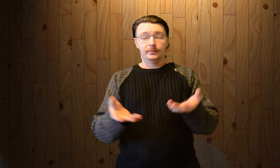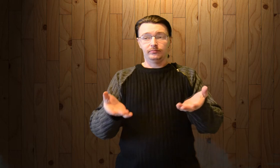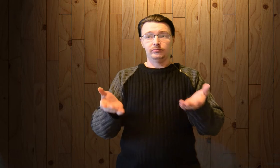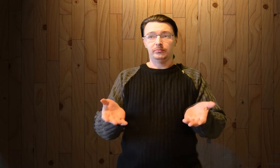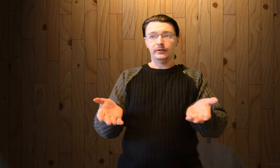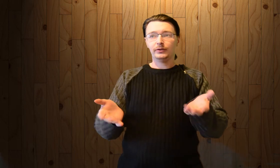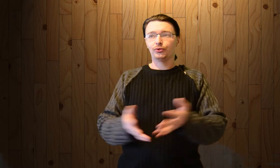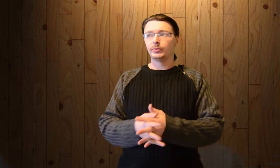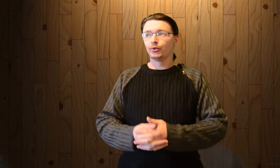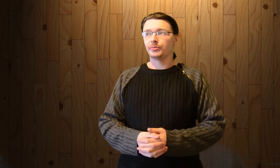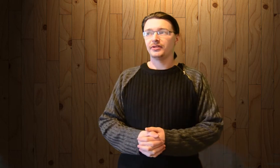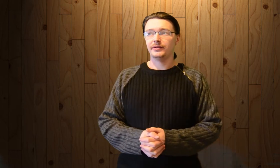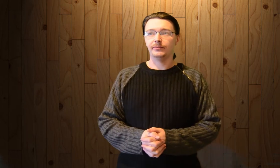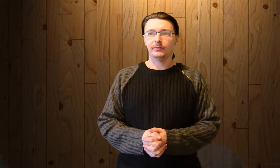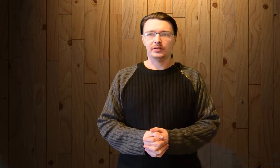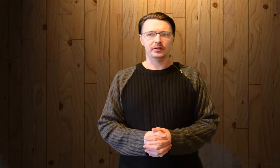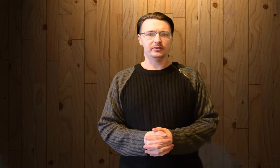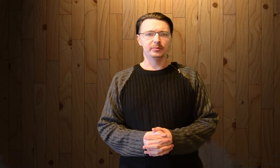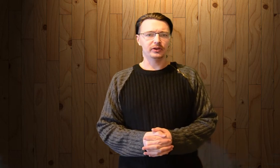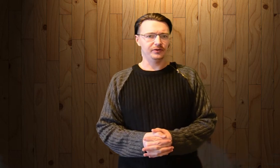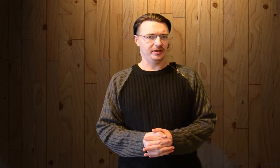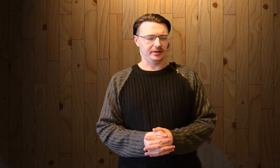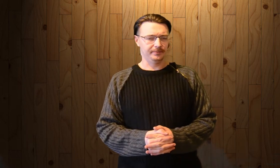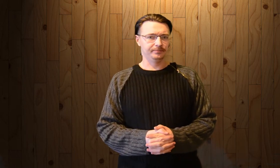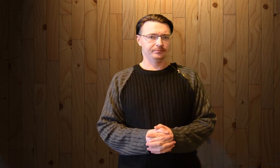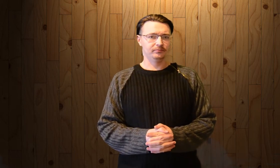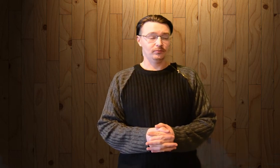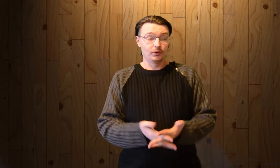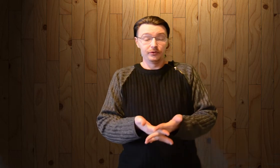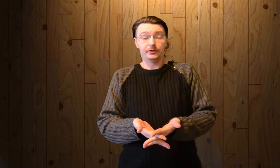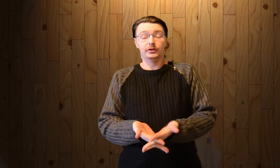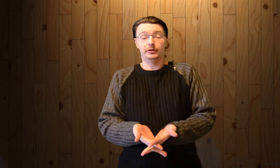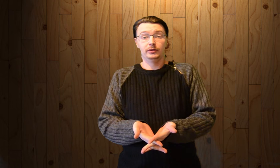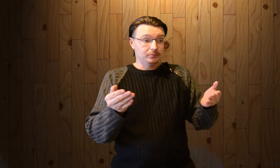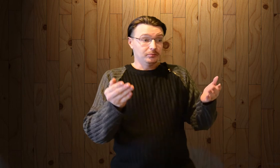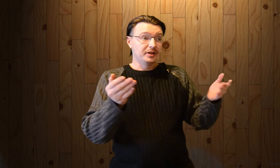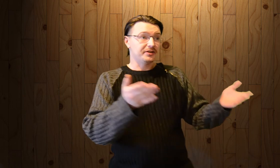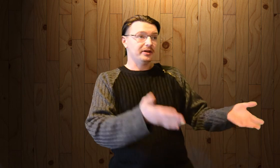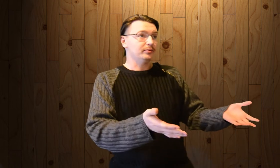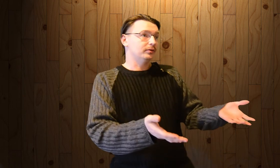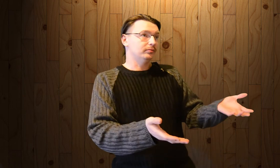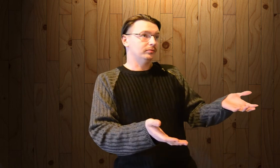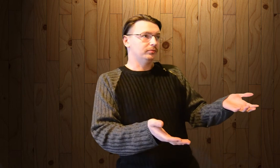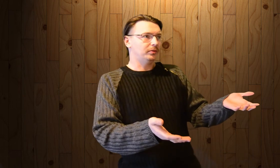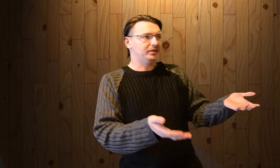По факту, что мы можем с этих выборов знать? Да нифига. Мы не знаем. Хотя